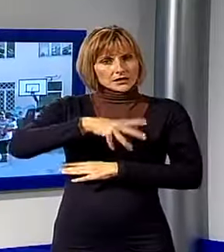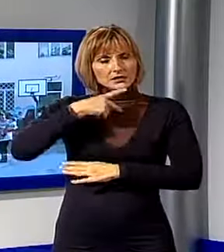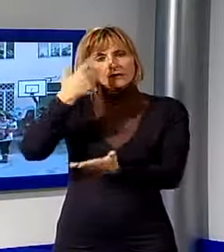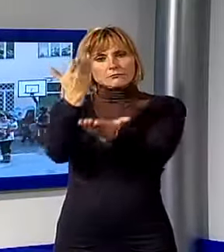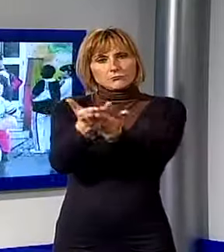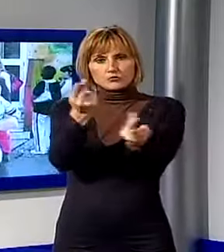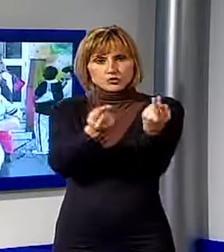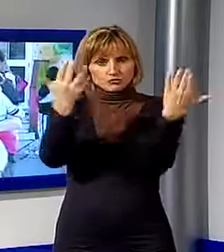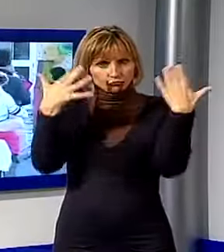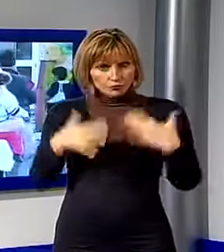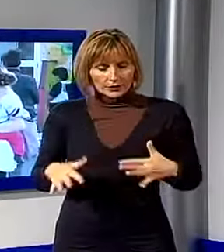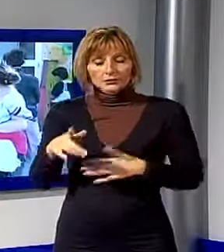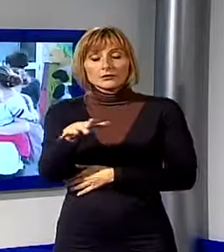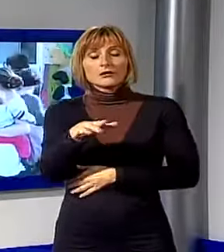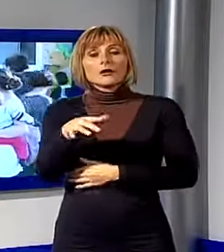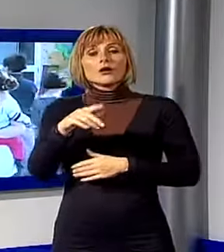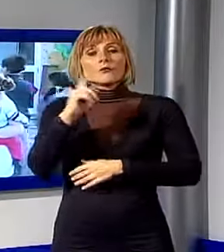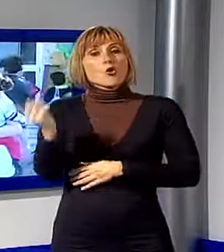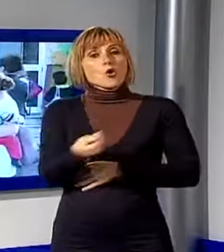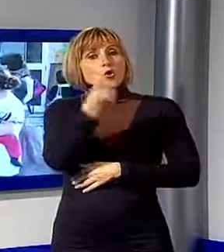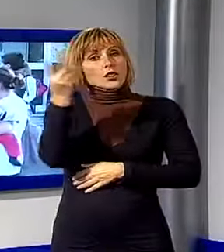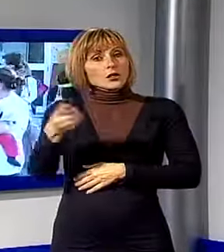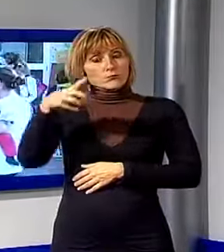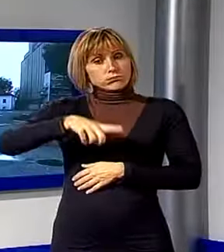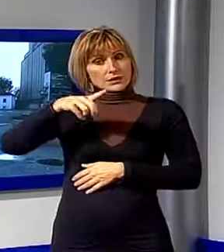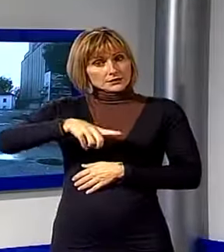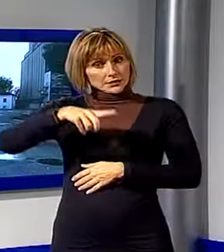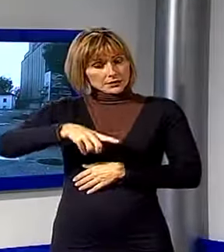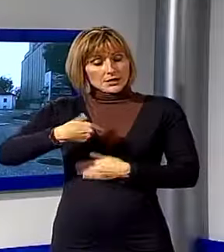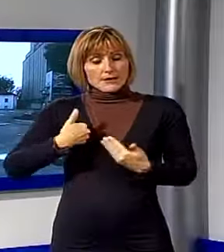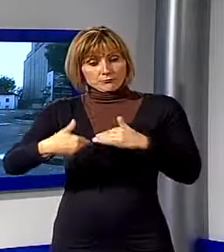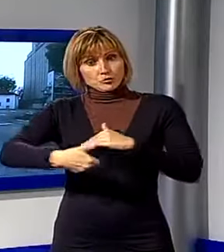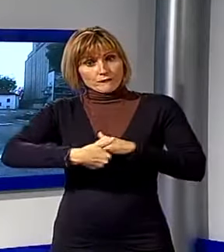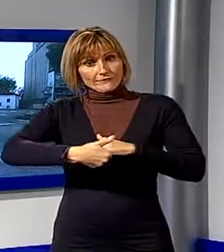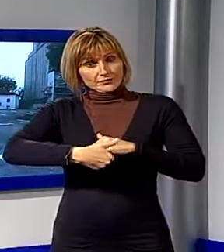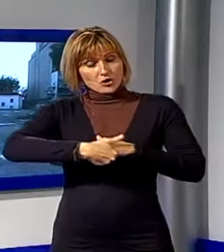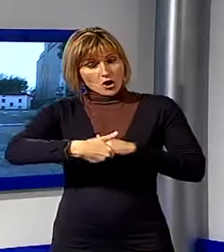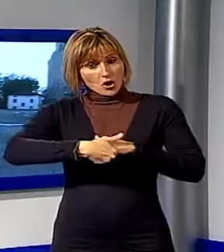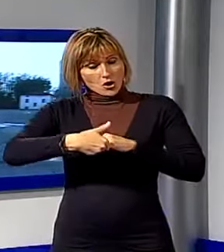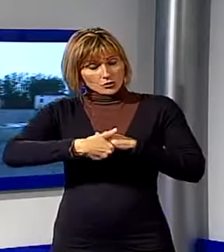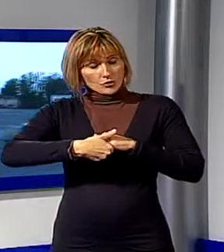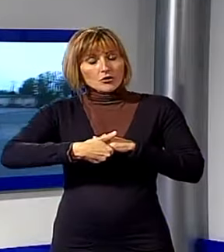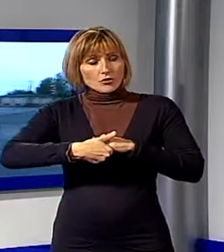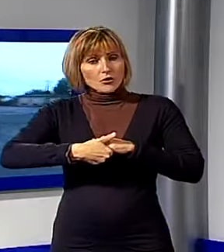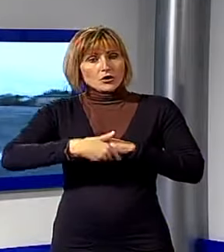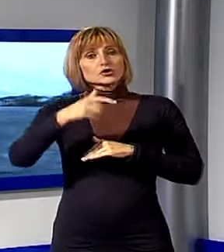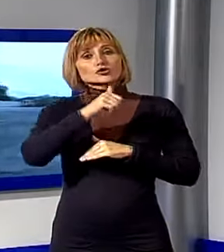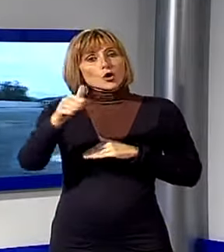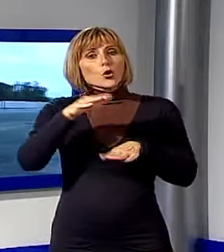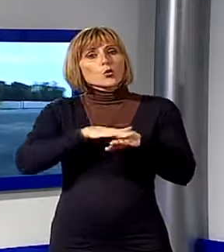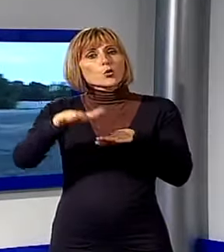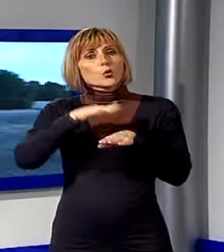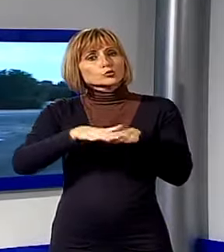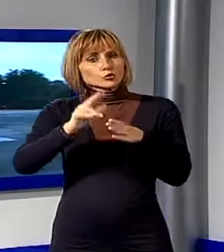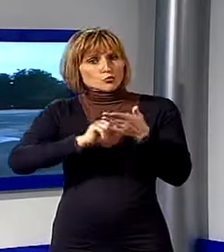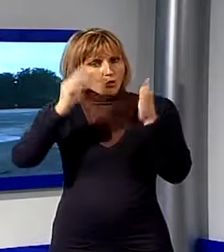Sul piazzale del Molino Pardini, grazie alla disponibilità della proprietà, verrà realizzato temporaneamente e ad uso esclusivo